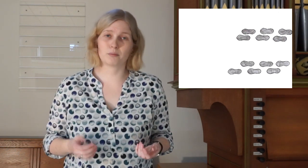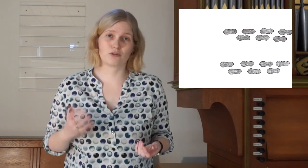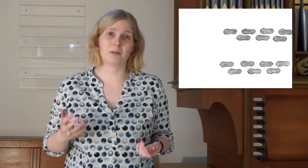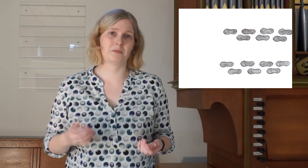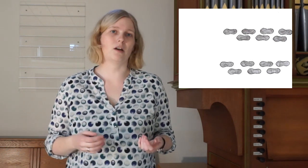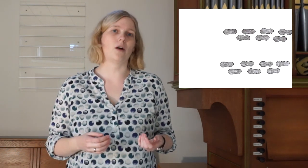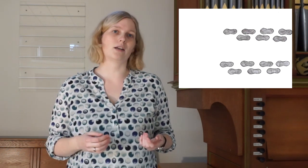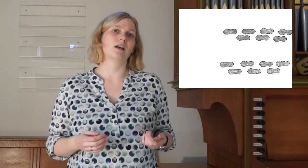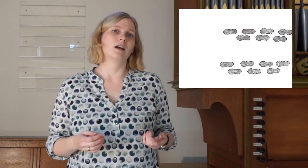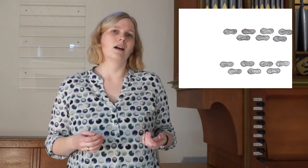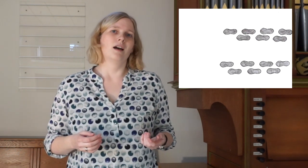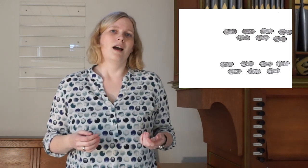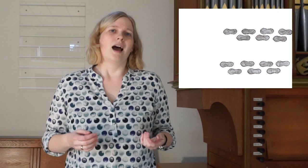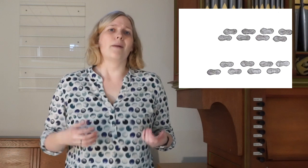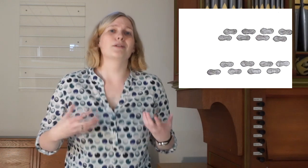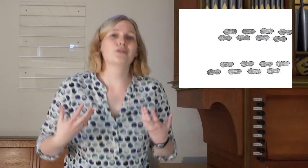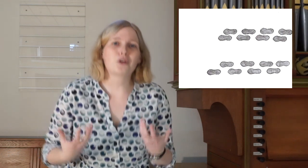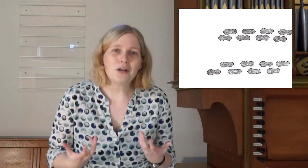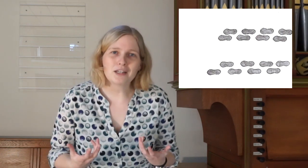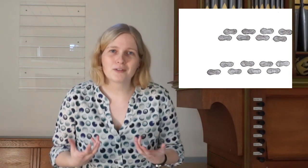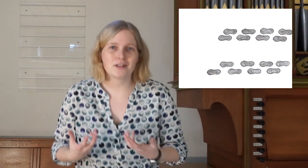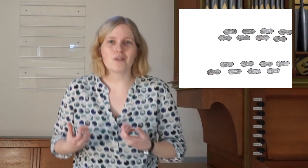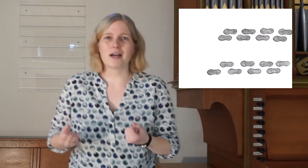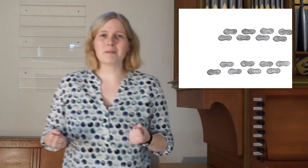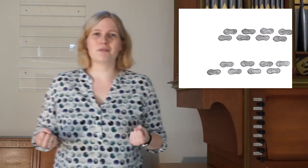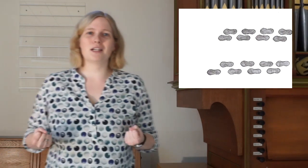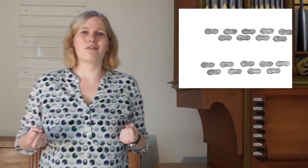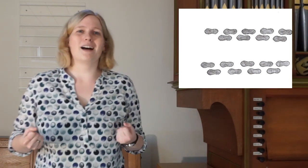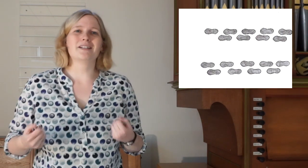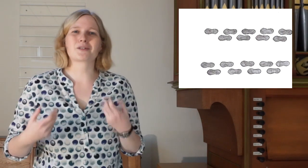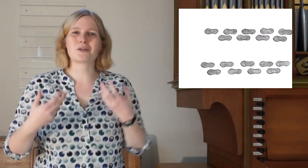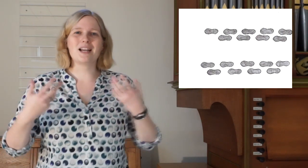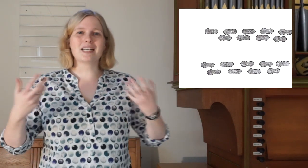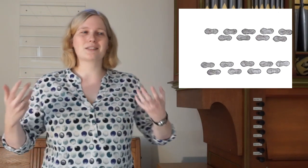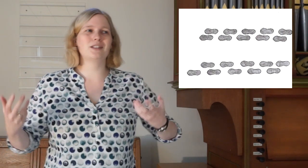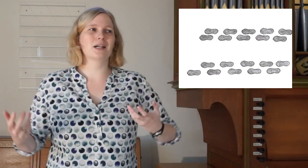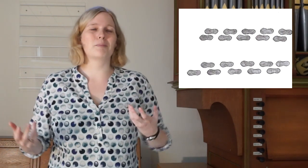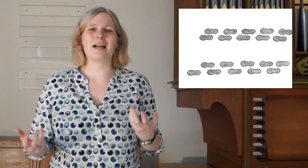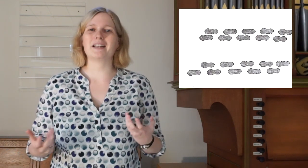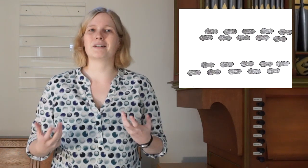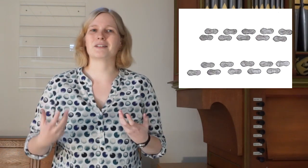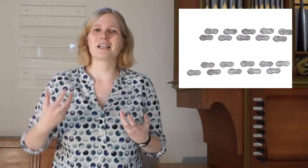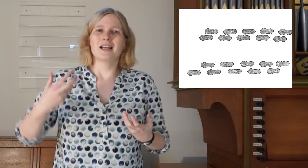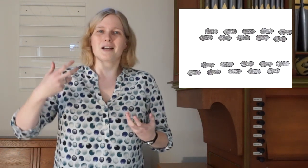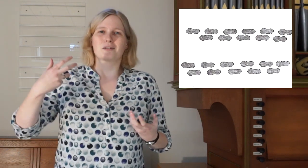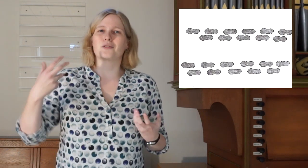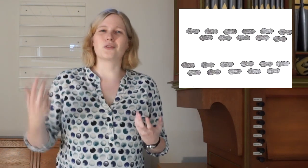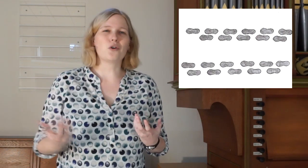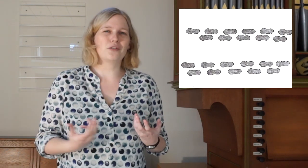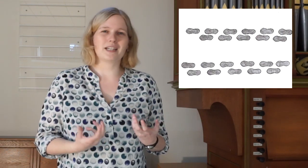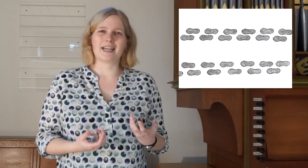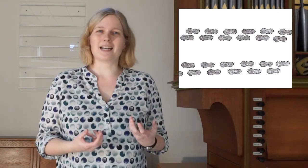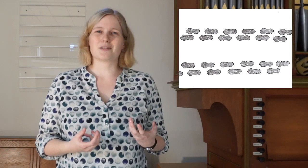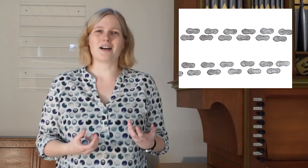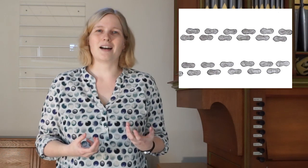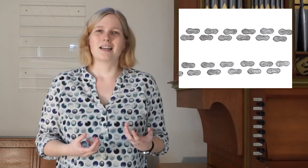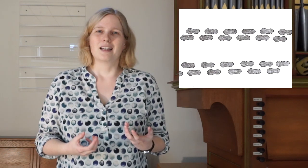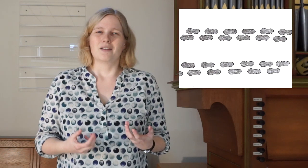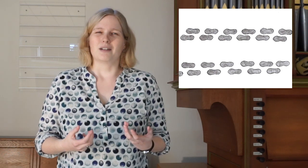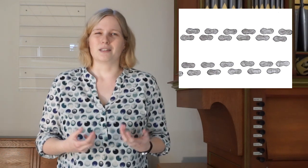bestimmt dauert. Aber so fröhlich, wie sie auf einmal wieder waren und so leicht wie ihre Beine und so froh, wie ihr Herz war, waren sie